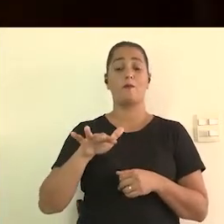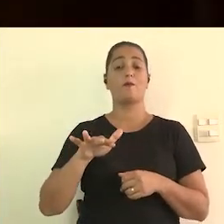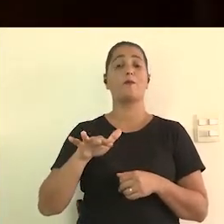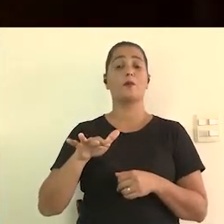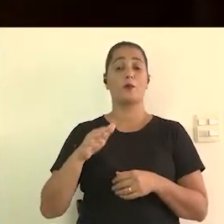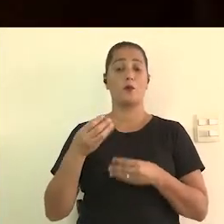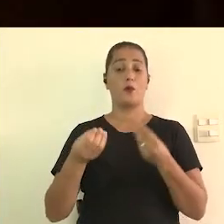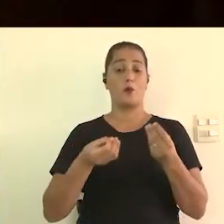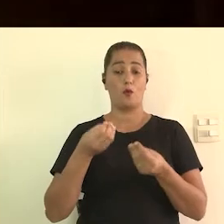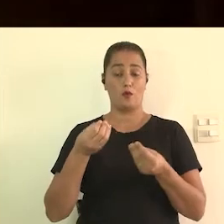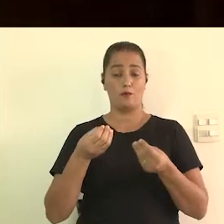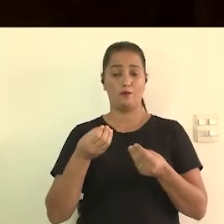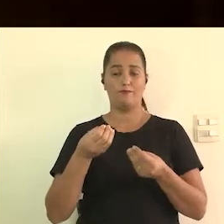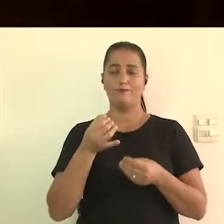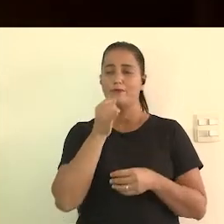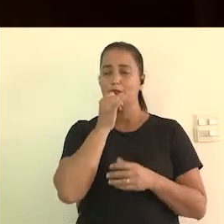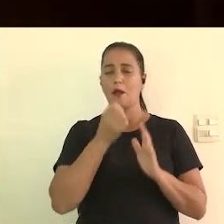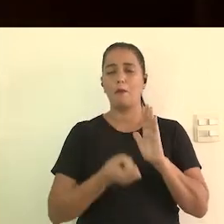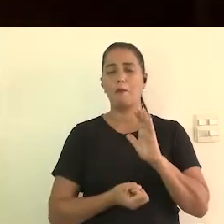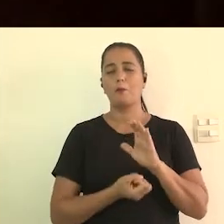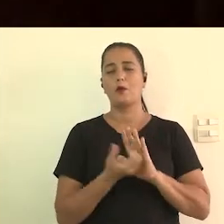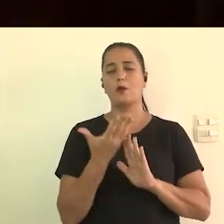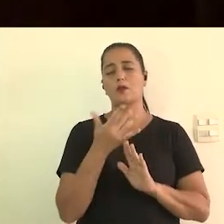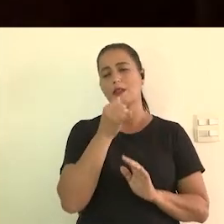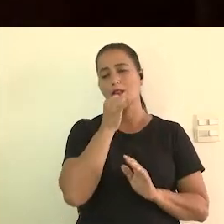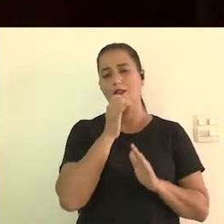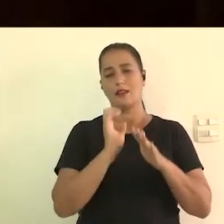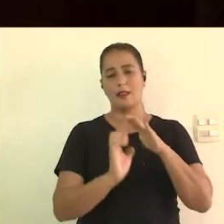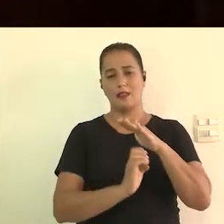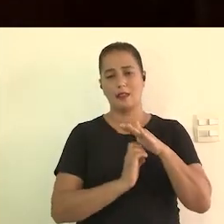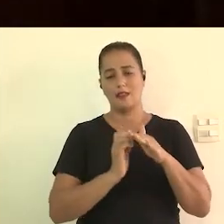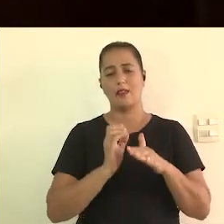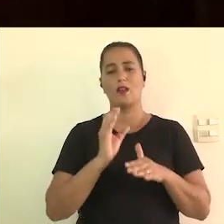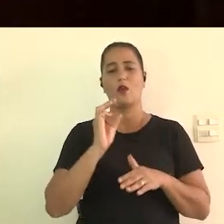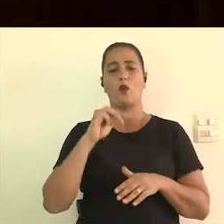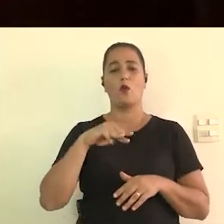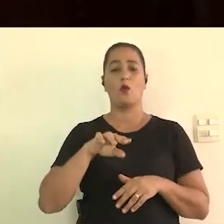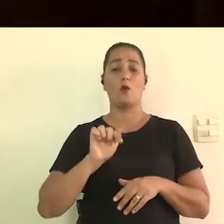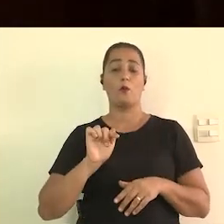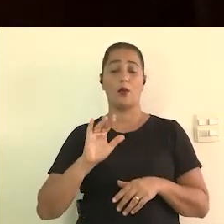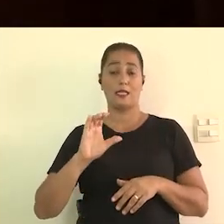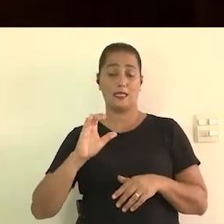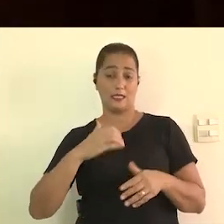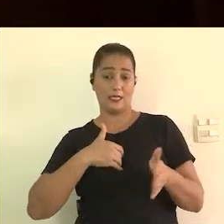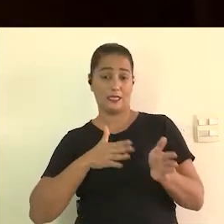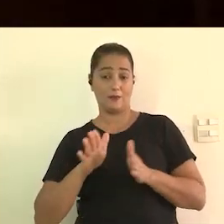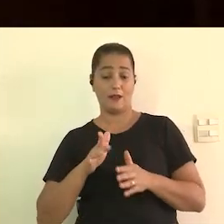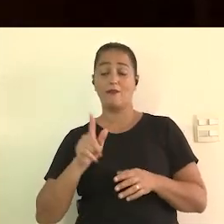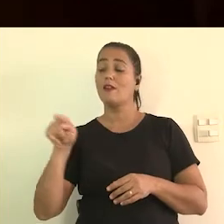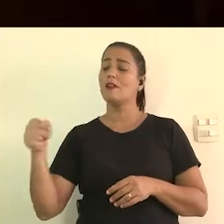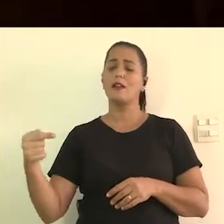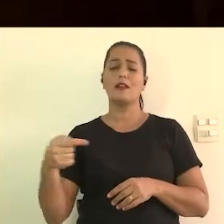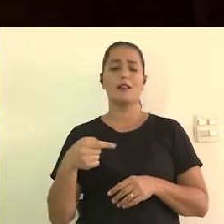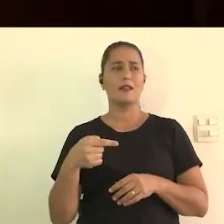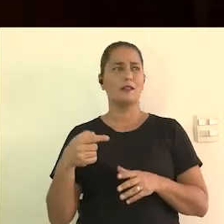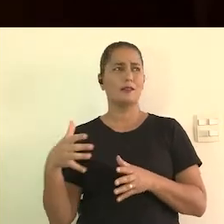o produtor contrata uma empresa como a minha como a com acessibilidade e diz vocês vão trazer quantas pessoas